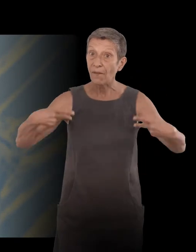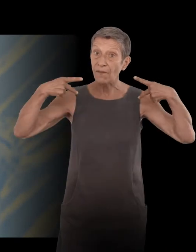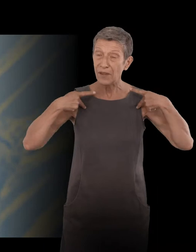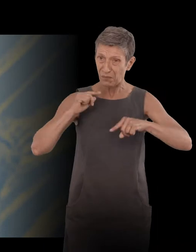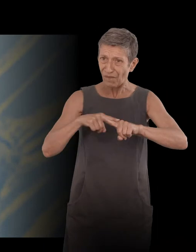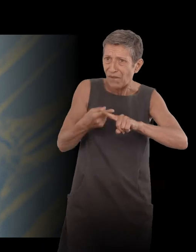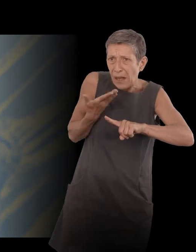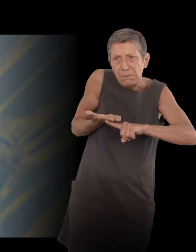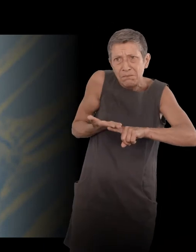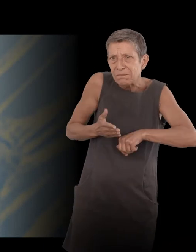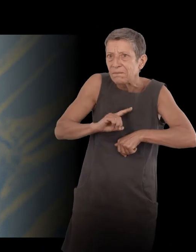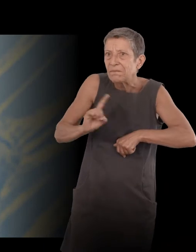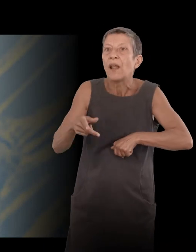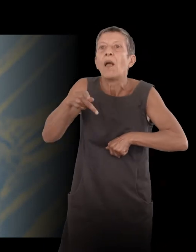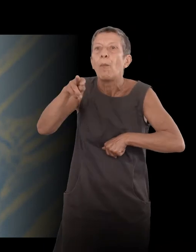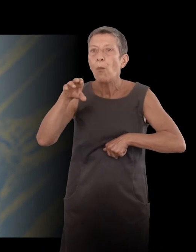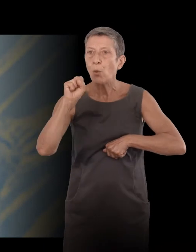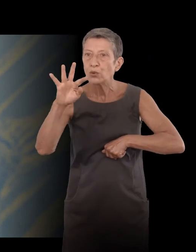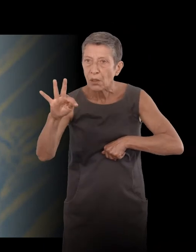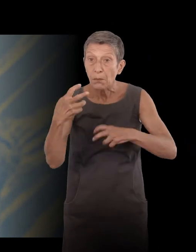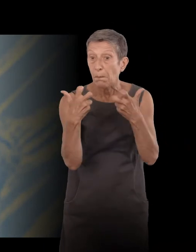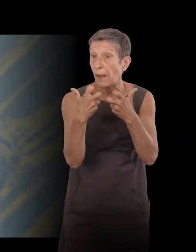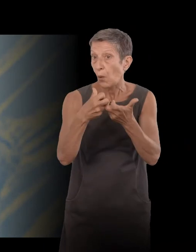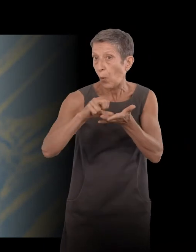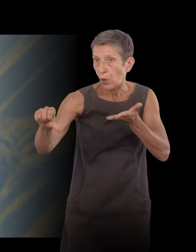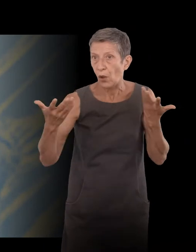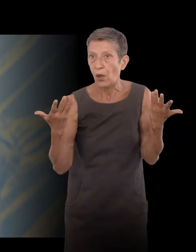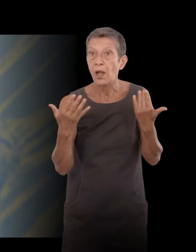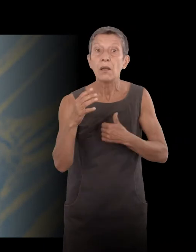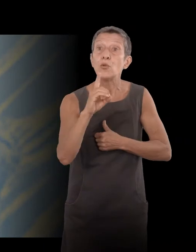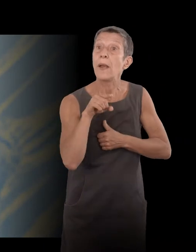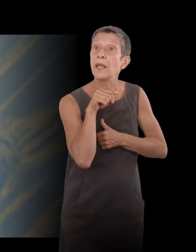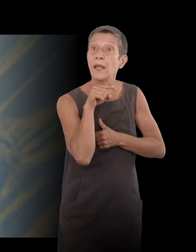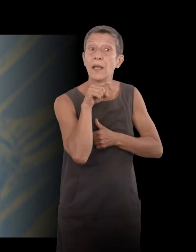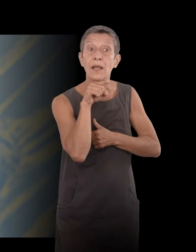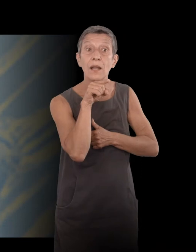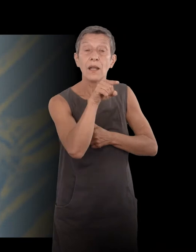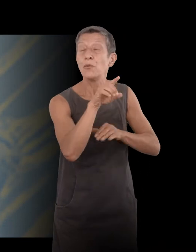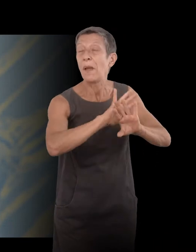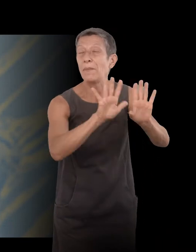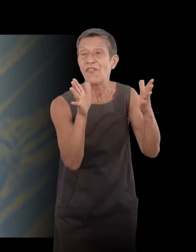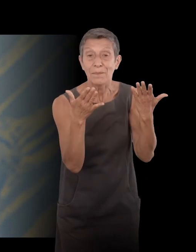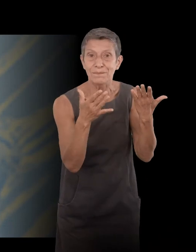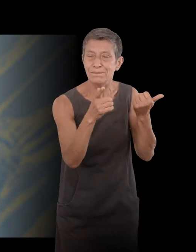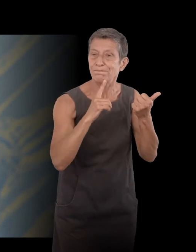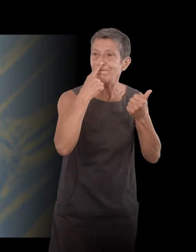For Proust, for example, Dumayat himself, we gave him a freedom which allowed